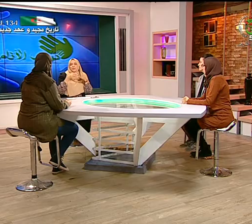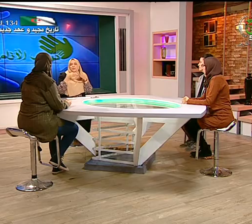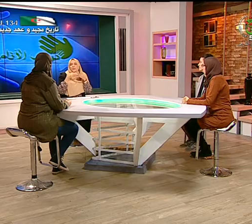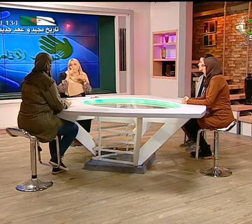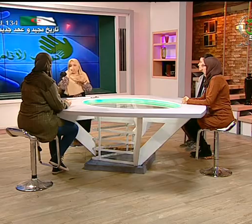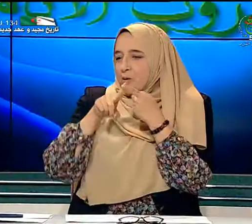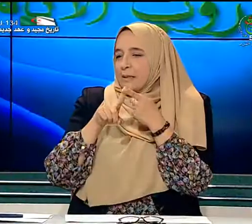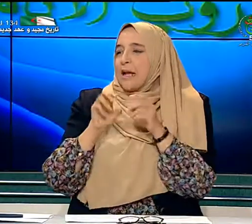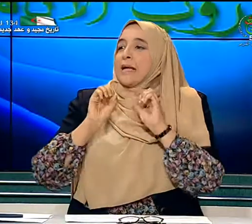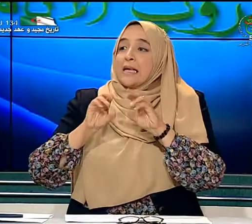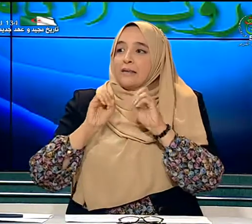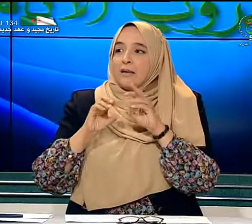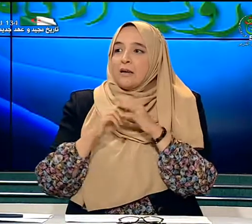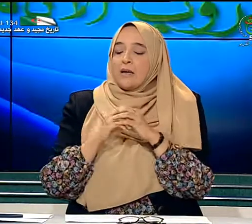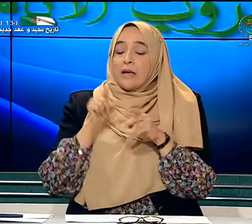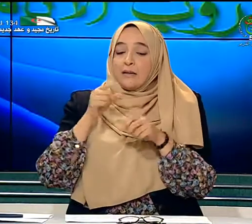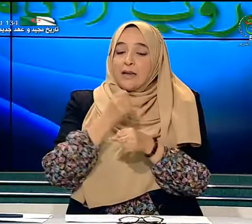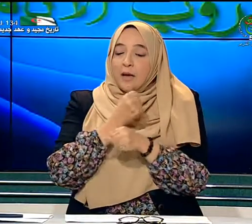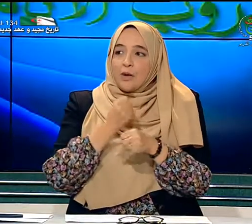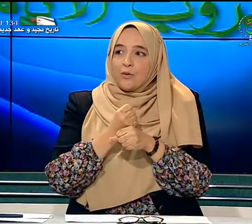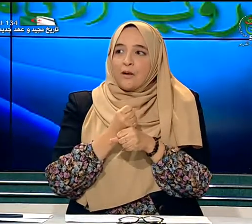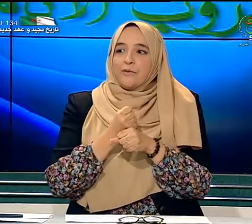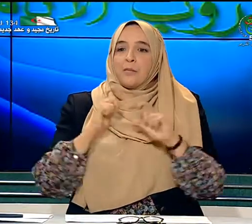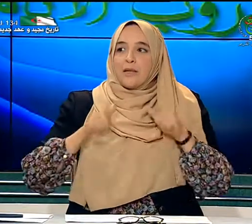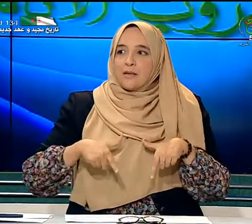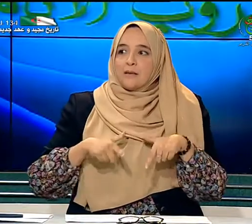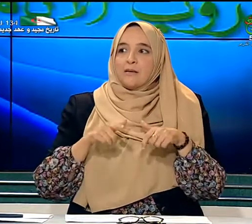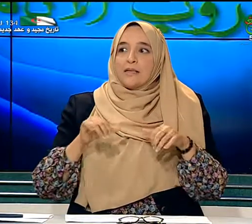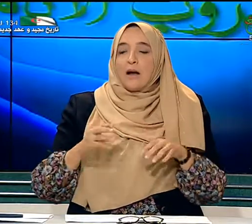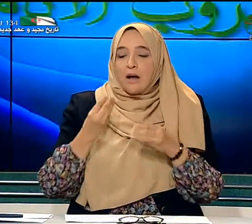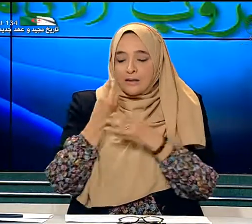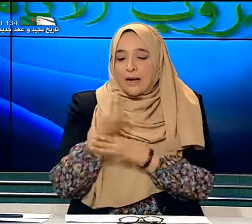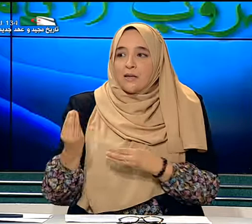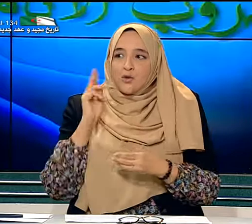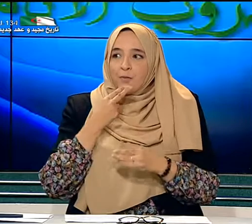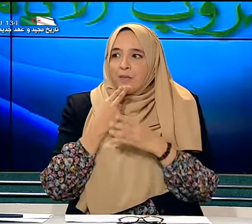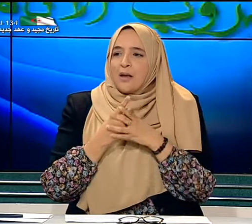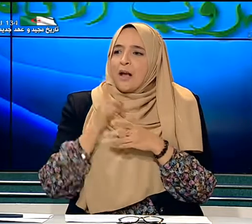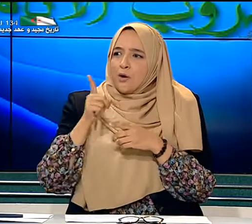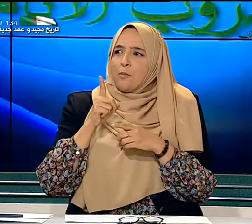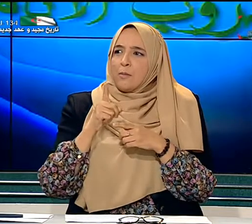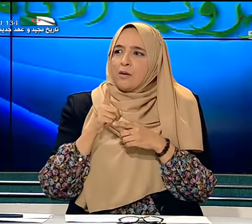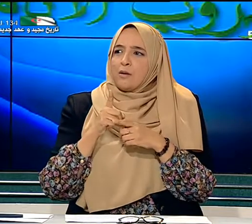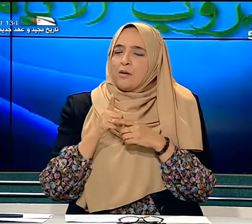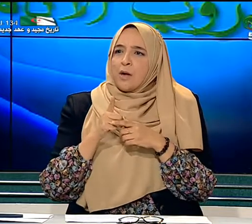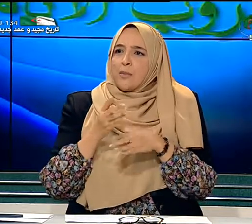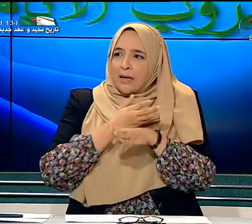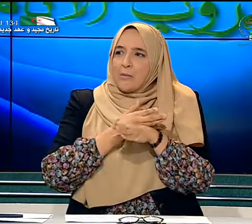بخصوص الأساتذة الذين يعملون في المدرسة صغار الصم هل هم من قبل